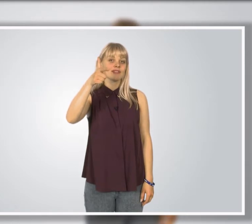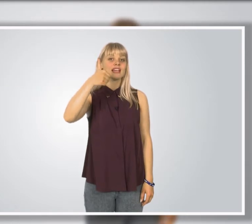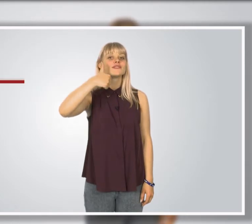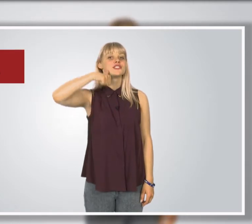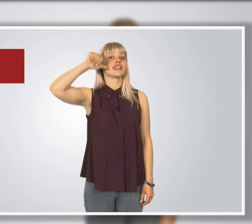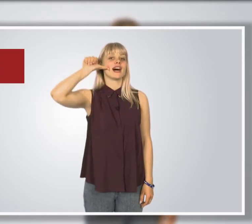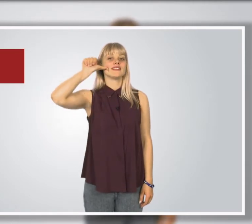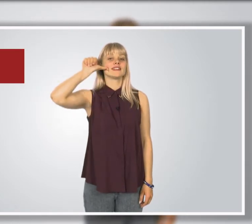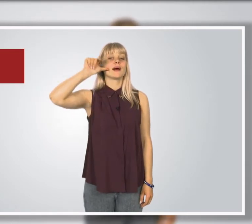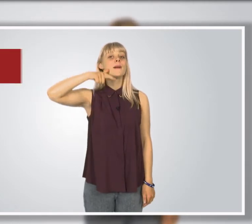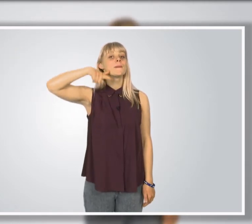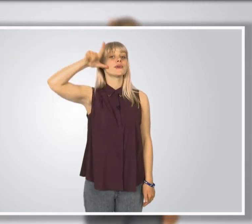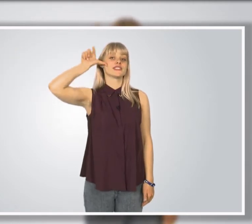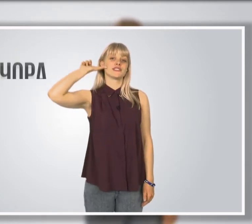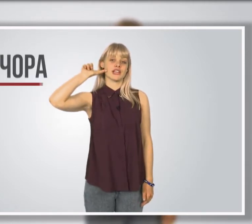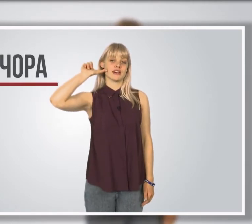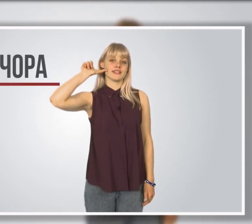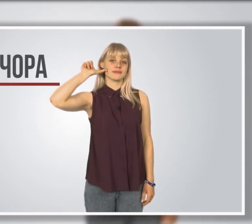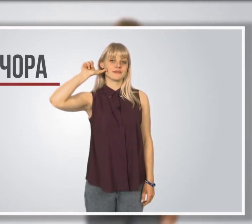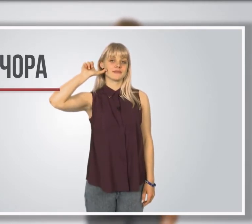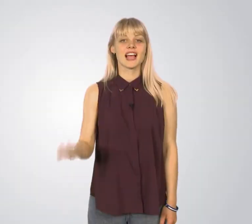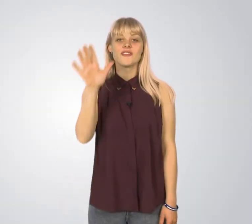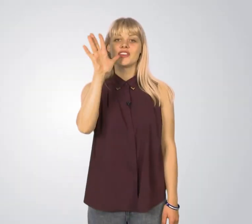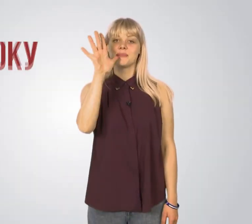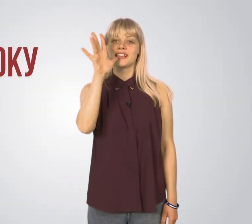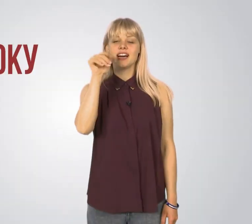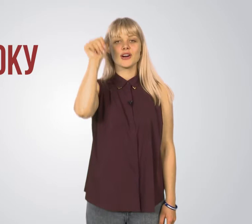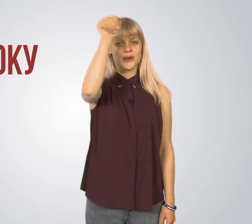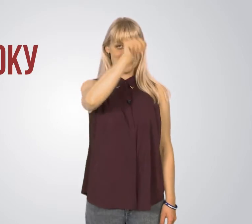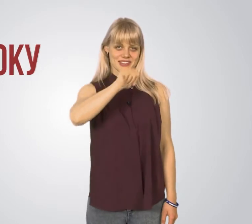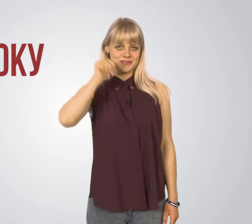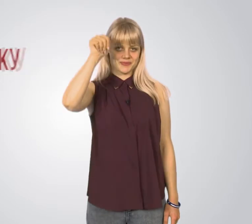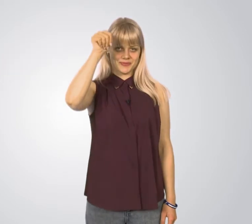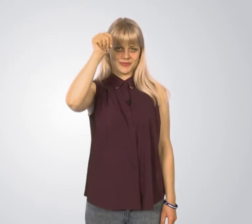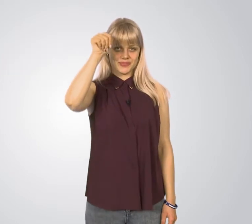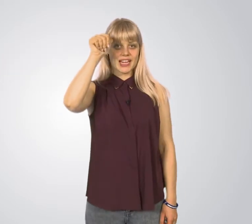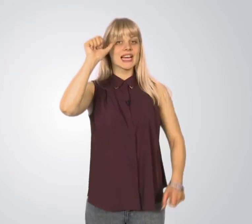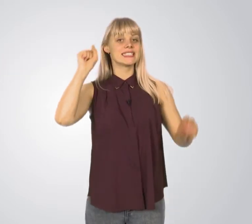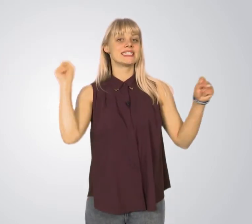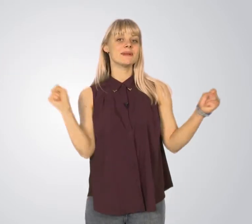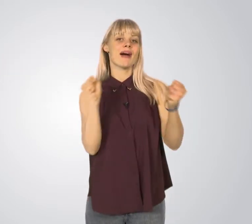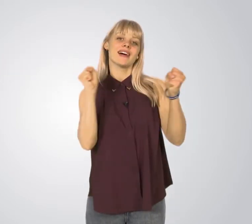вчера, позавчера. Времена года. Дима,